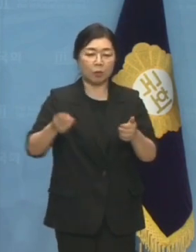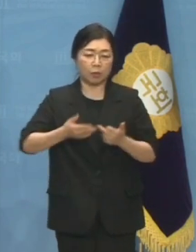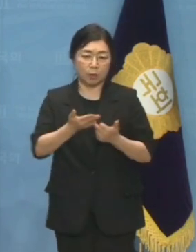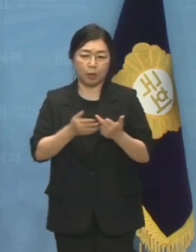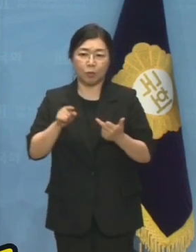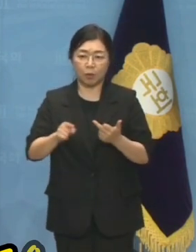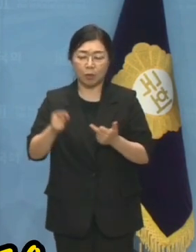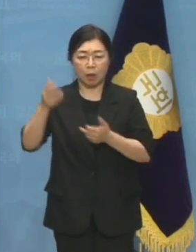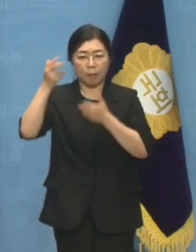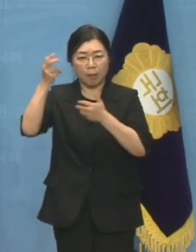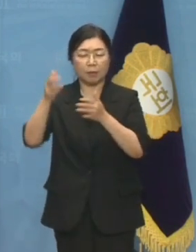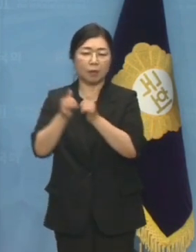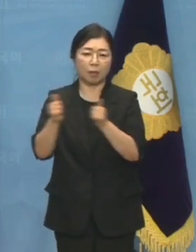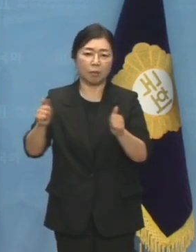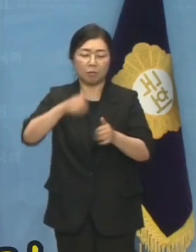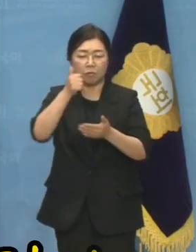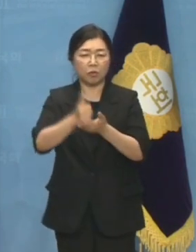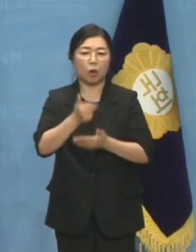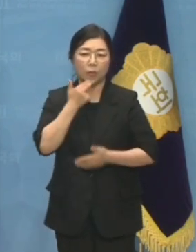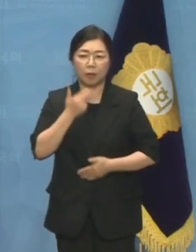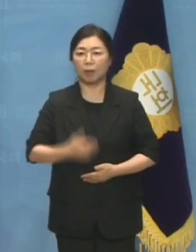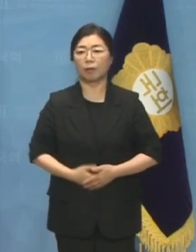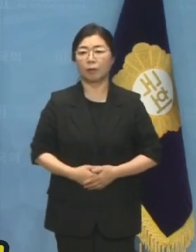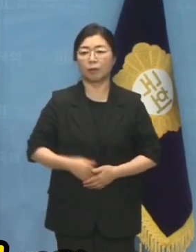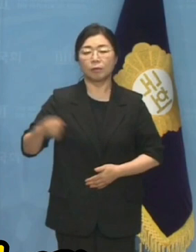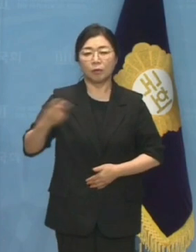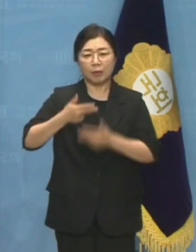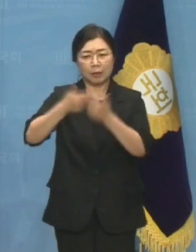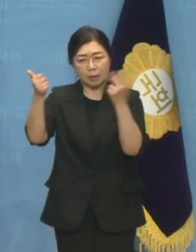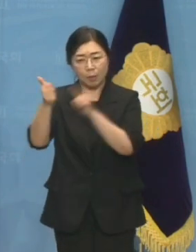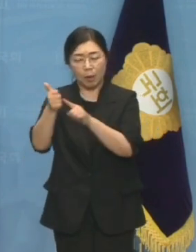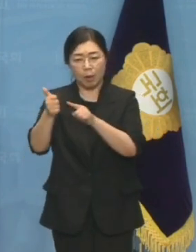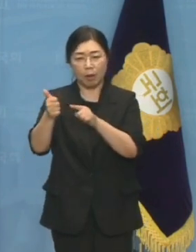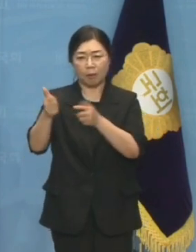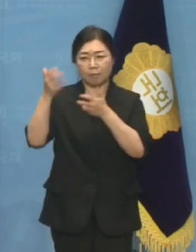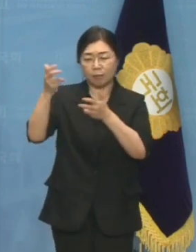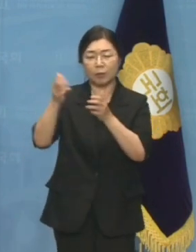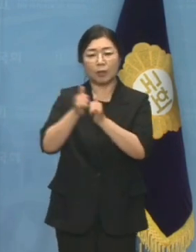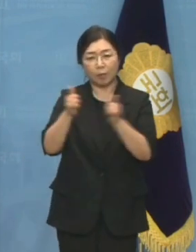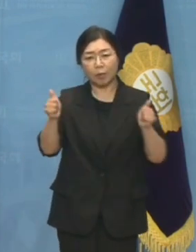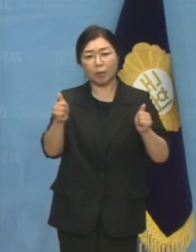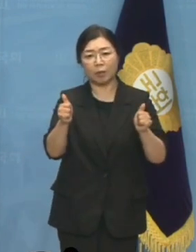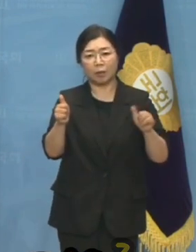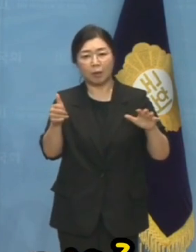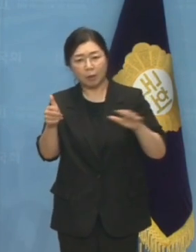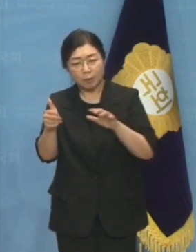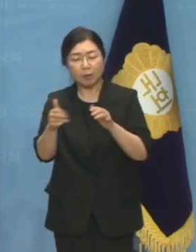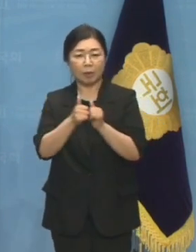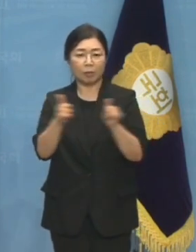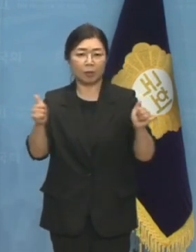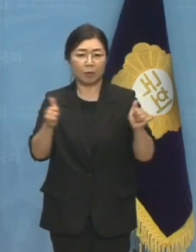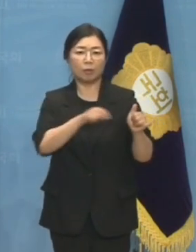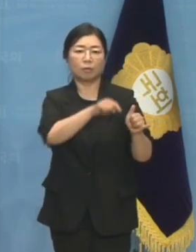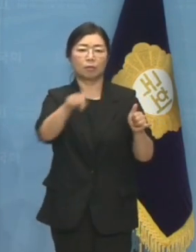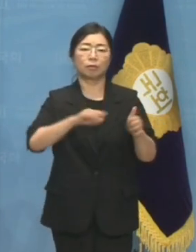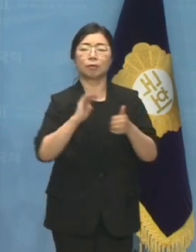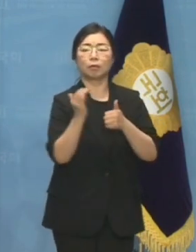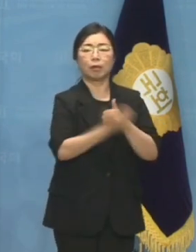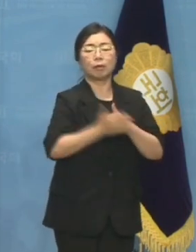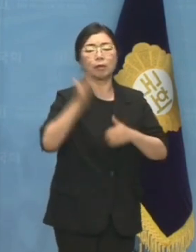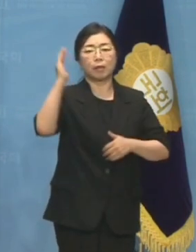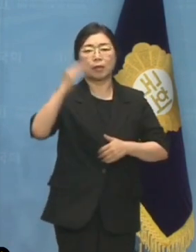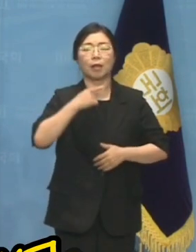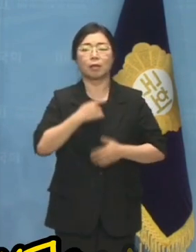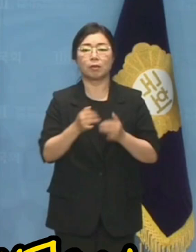이재명 팬덤은 이제 막 썸을 타기 시작한 셈이라며 쇄신의 대상으로 떠오른 개딸을 옹호하는